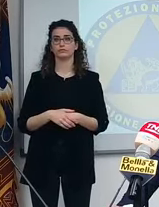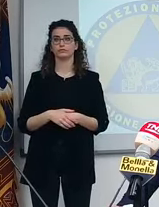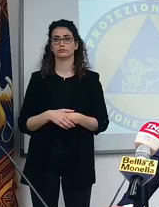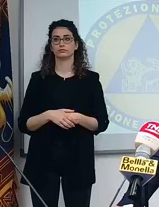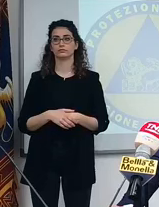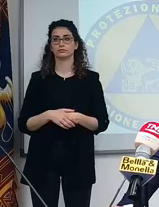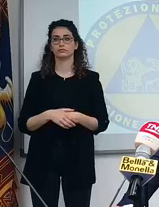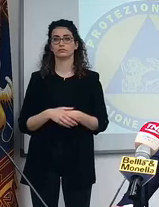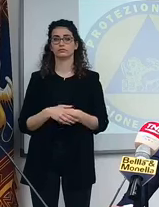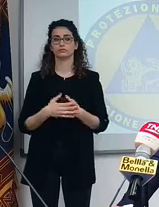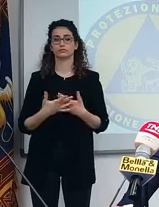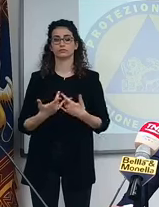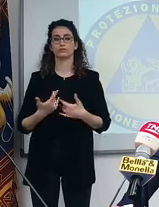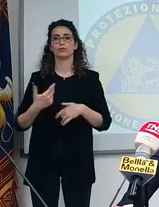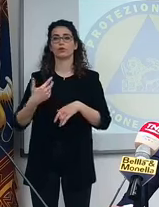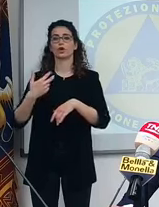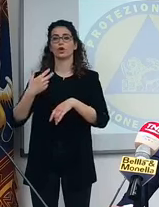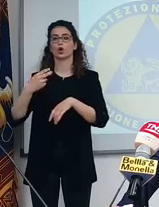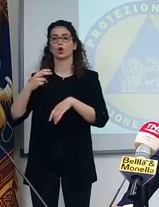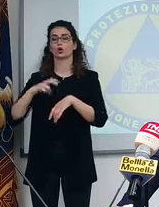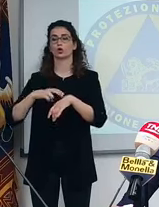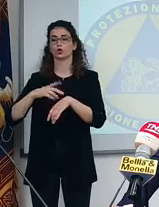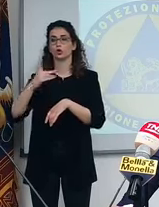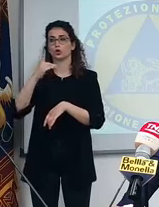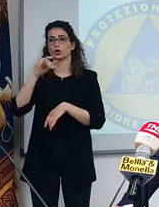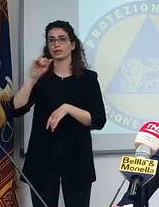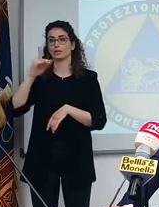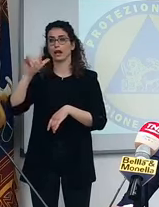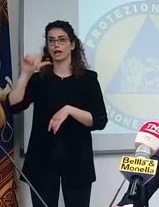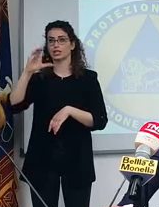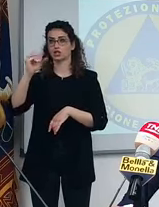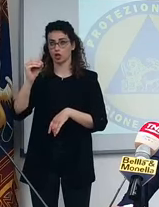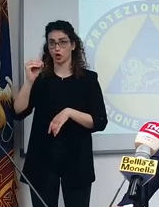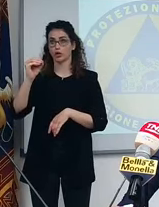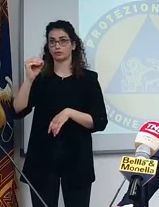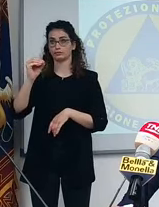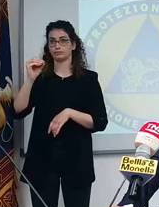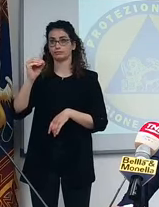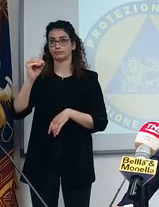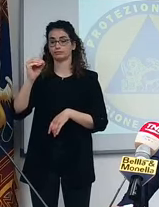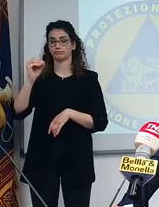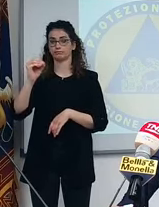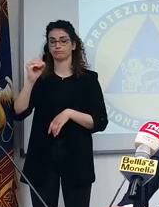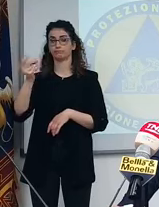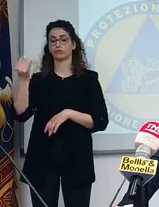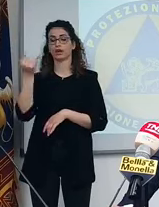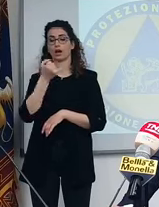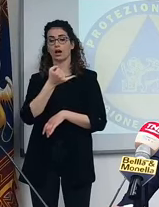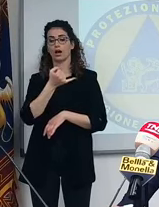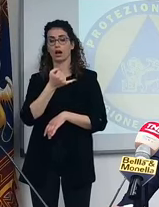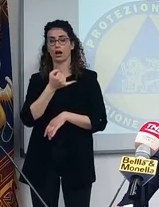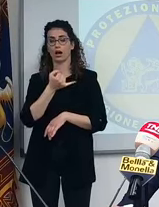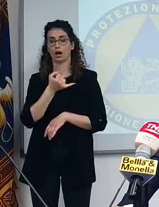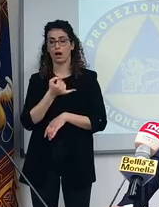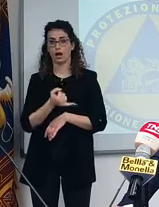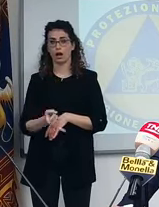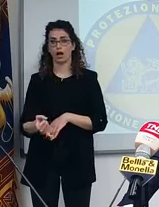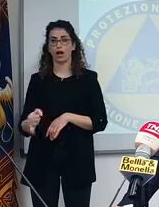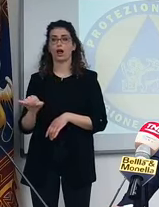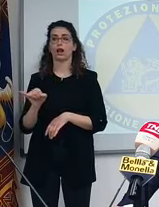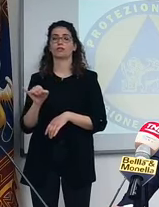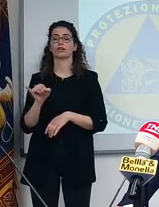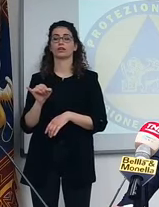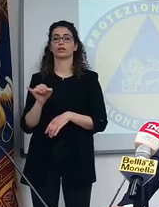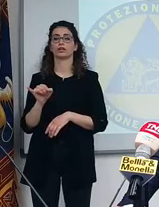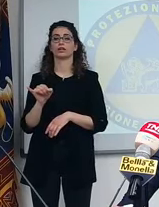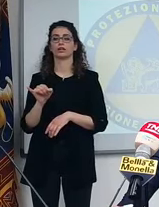Su il dottor Di Blasio, c'è stato poi alla fine, dopo un paio di